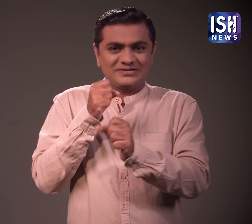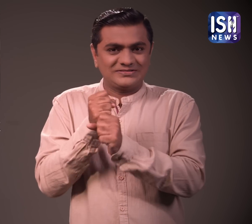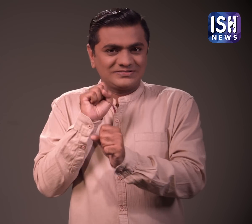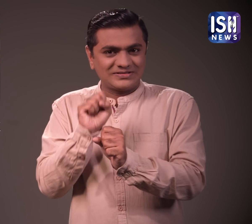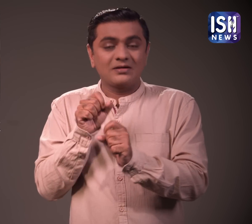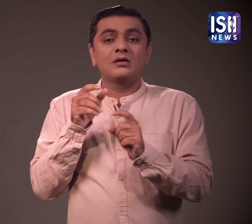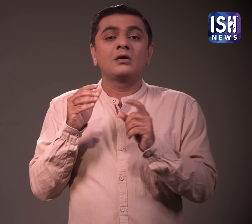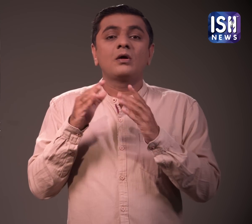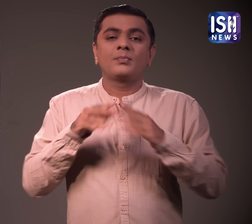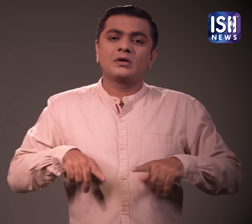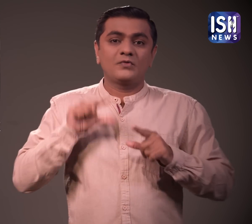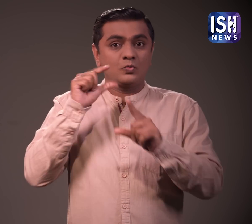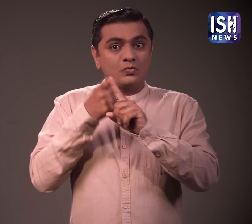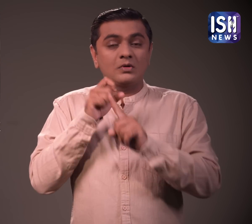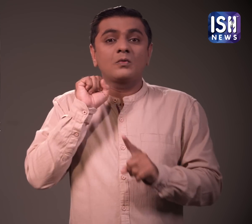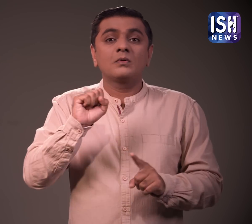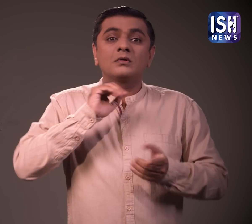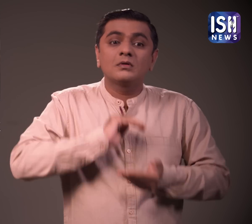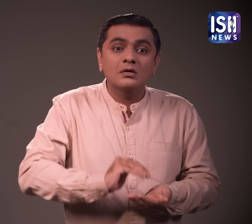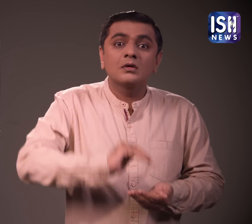भारत्य मूल का लड़का है रोहन